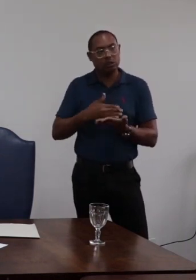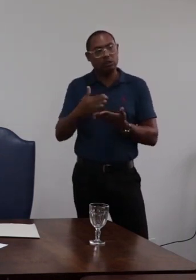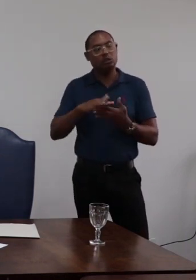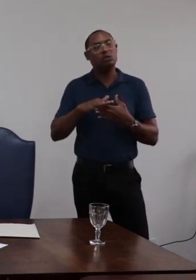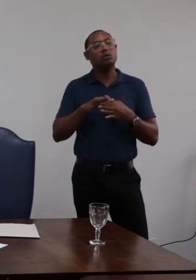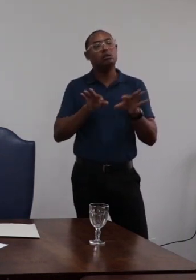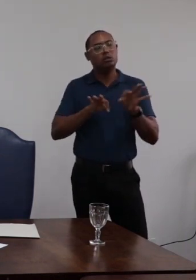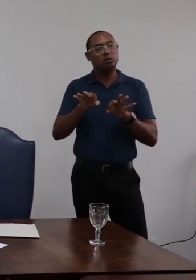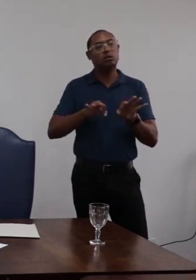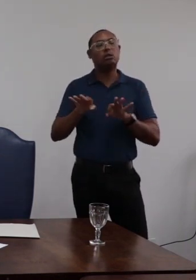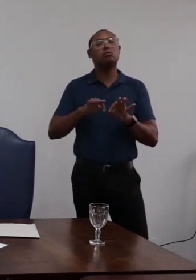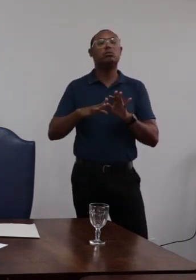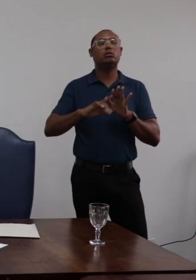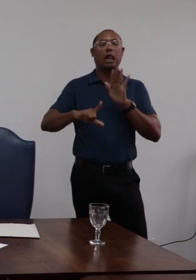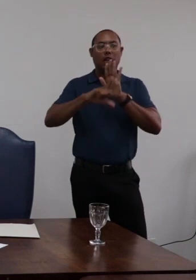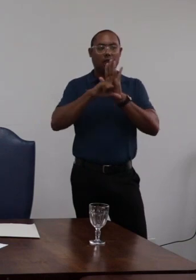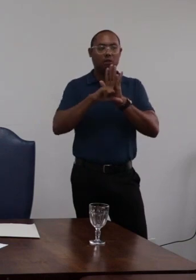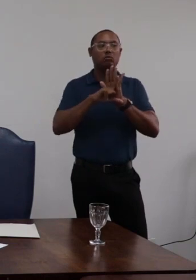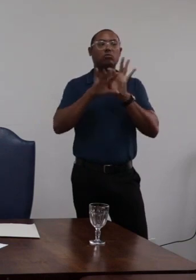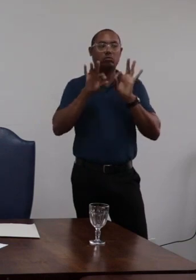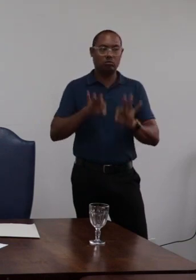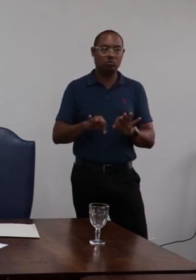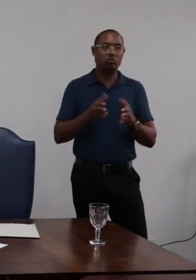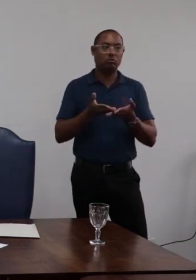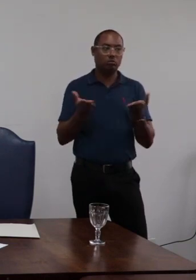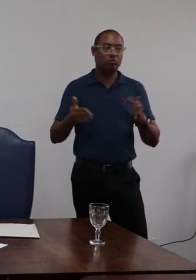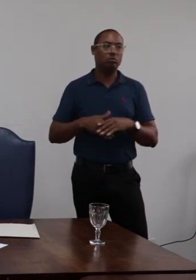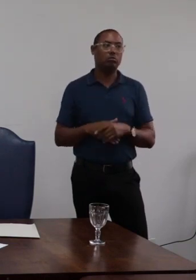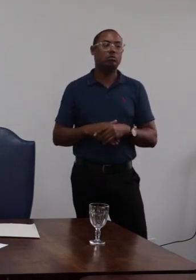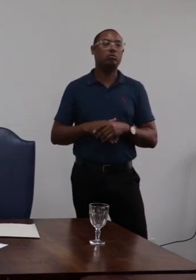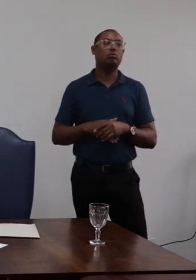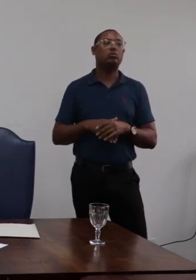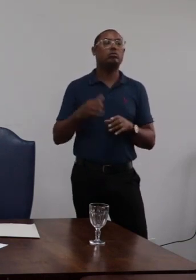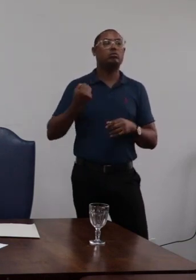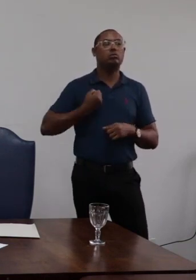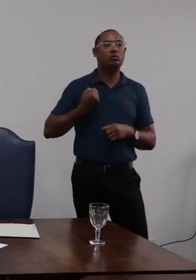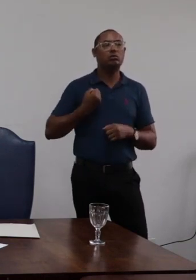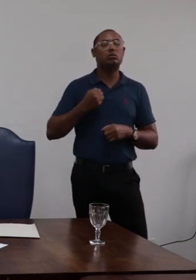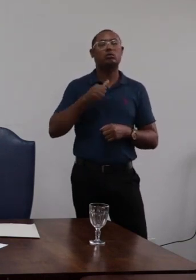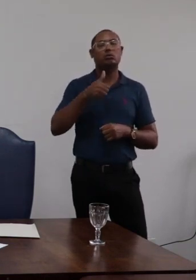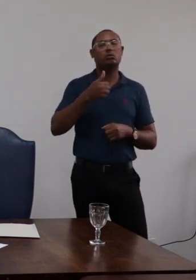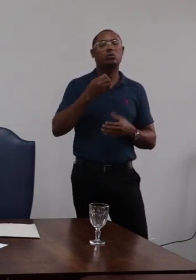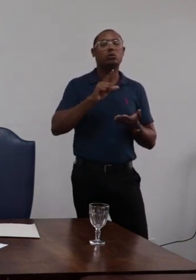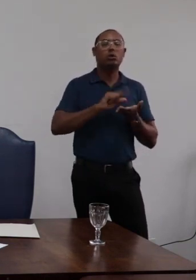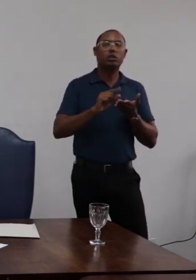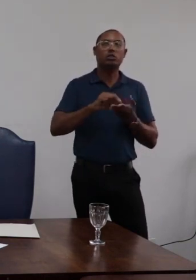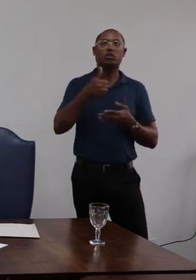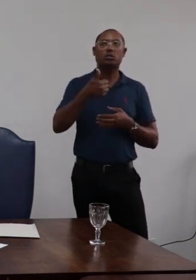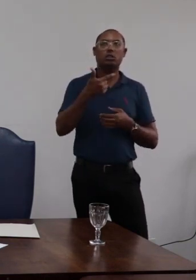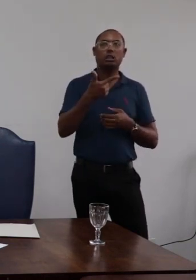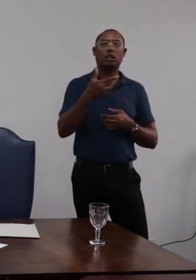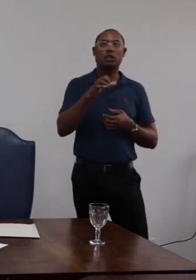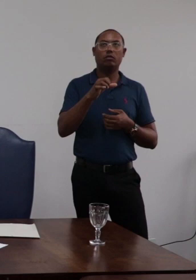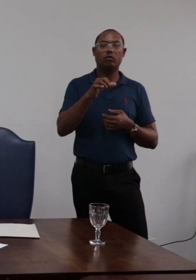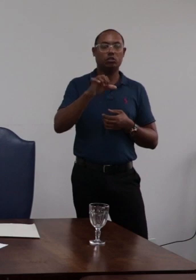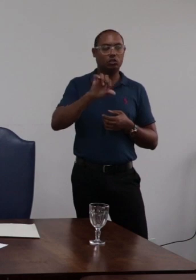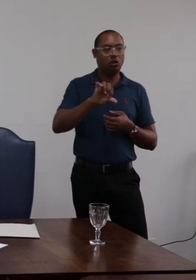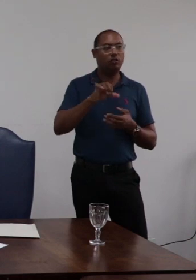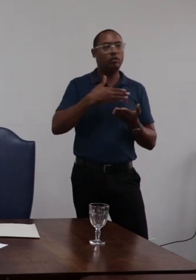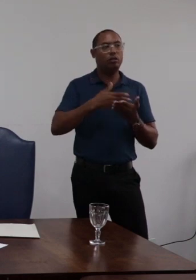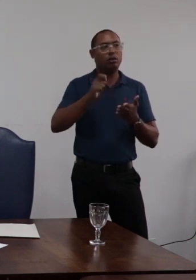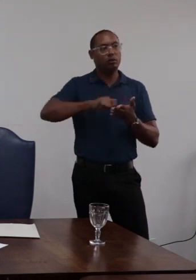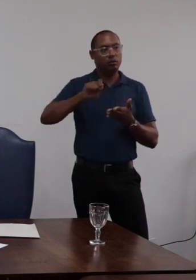sempre o fundamento legal e a causa da sanção disciplinar artigo 129 a advertência será aplicada por